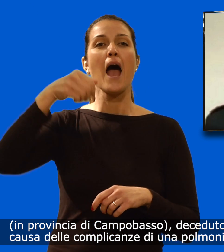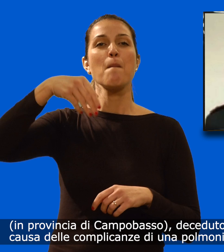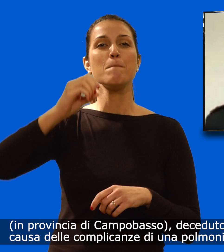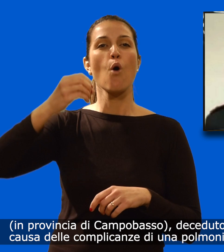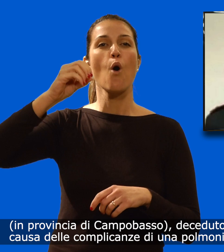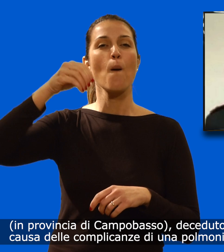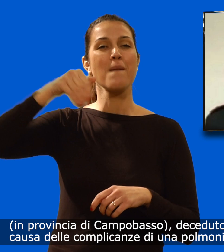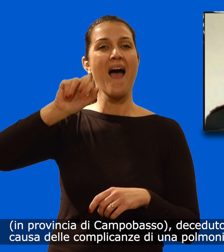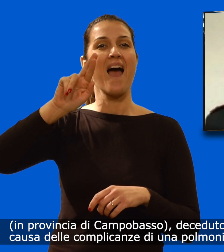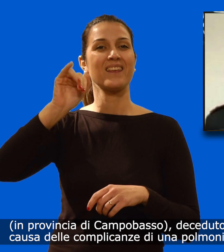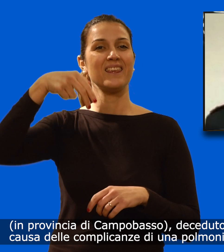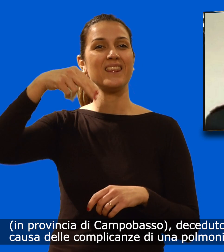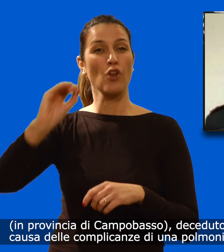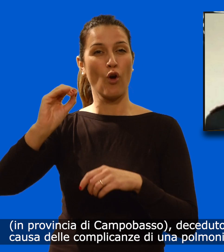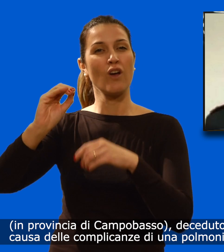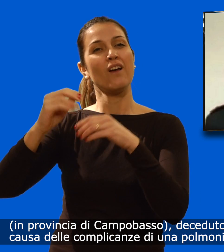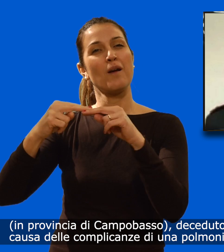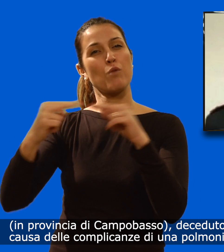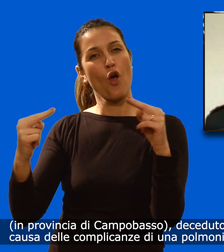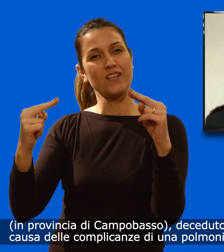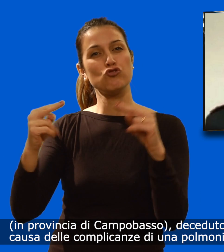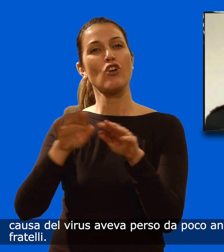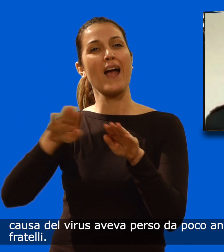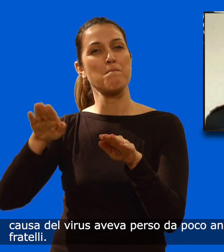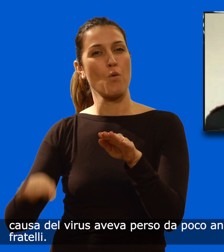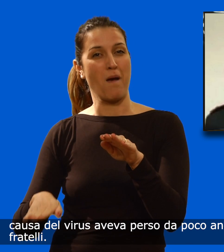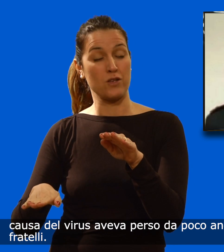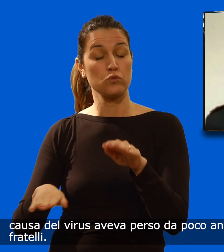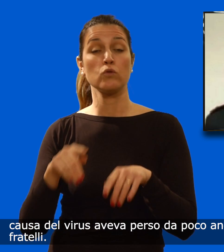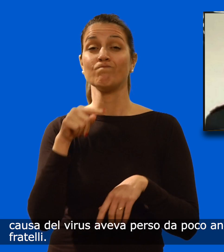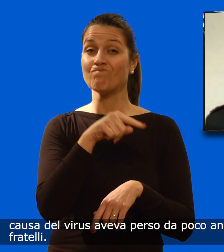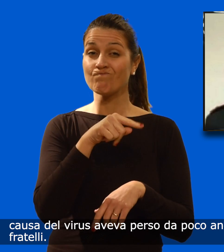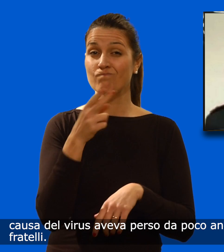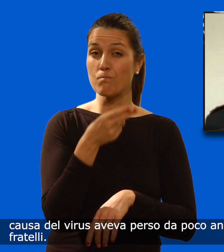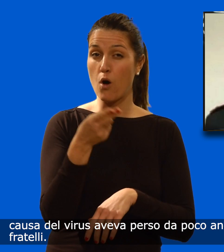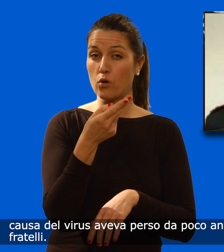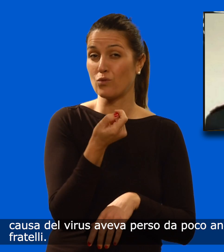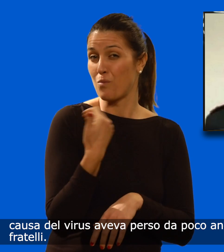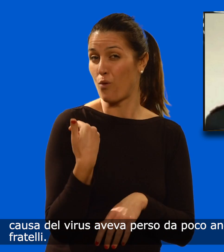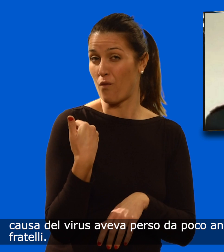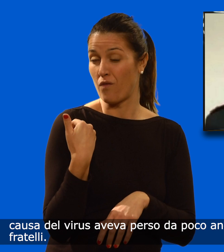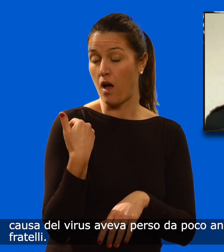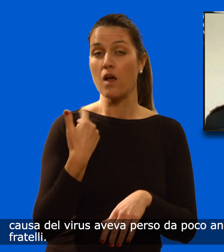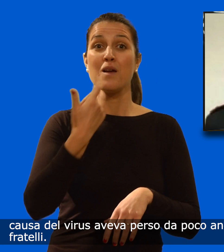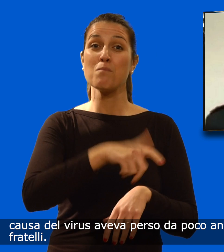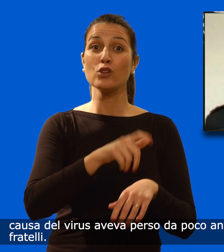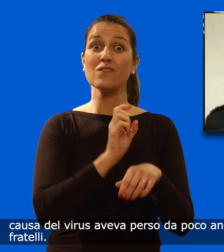scorse ore a causa delle complicanze di una polmonite da coronavirus. A